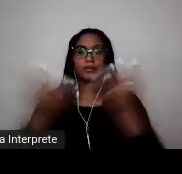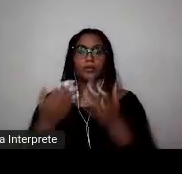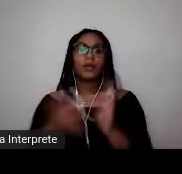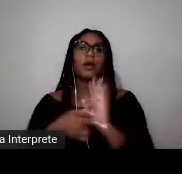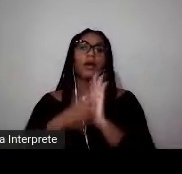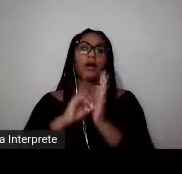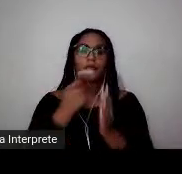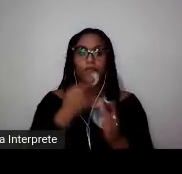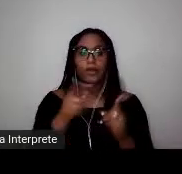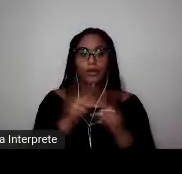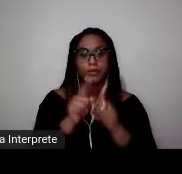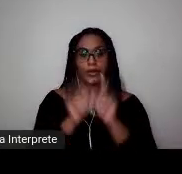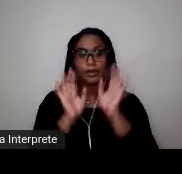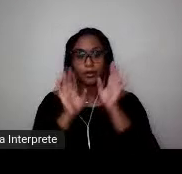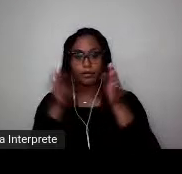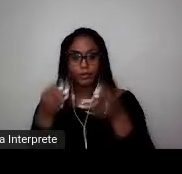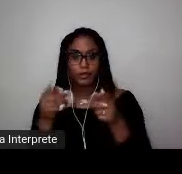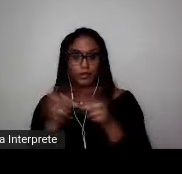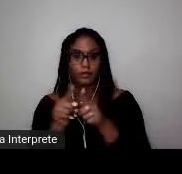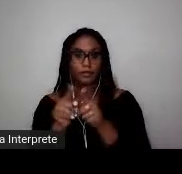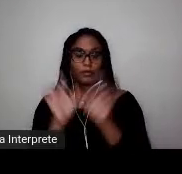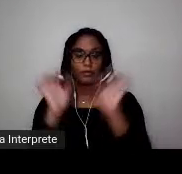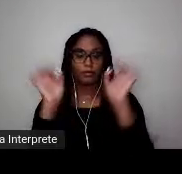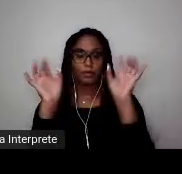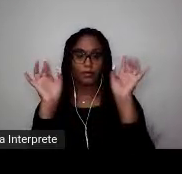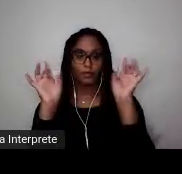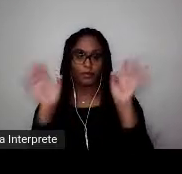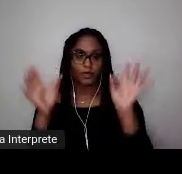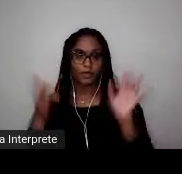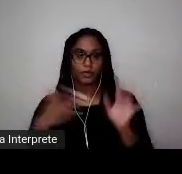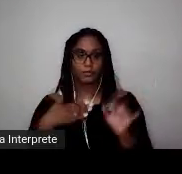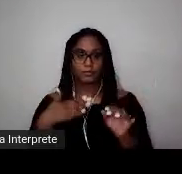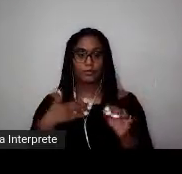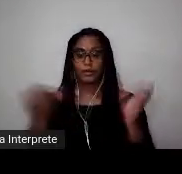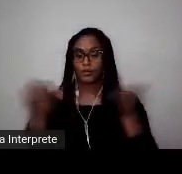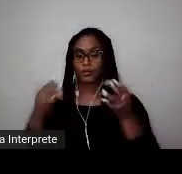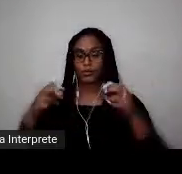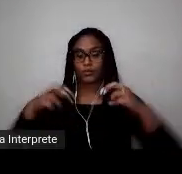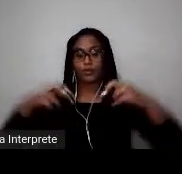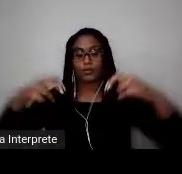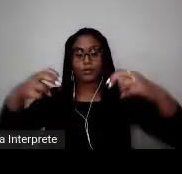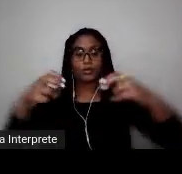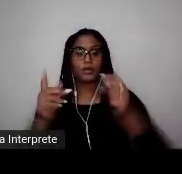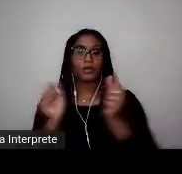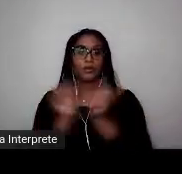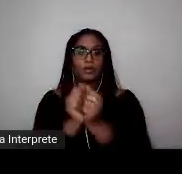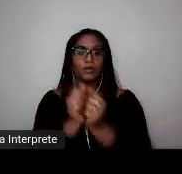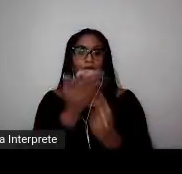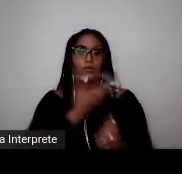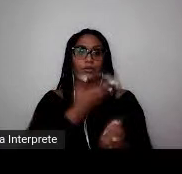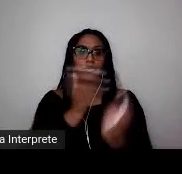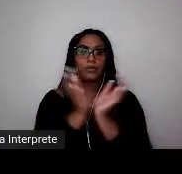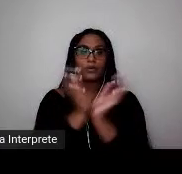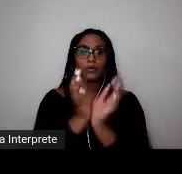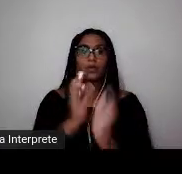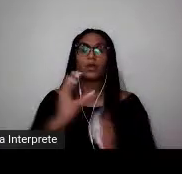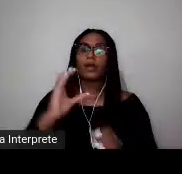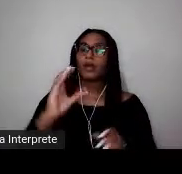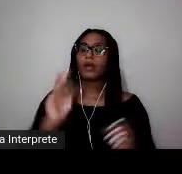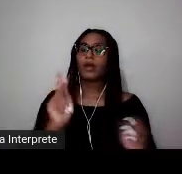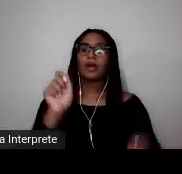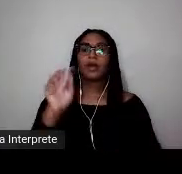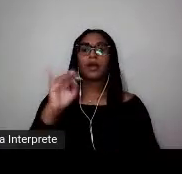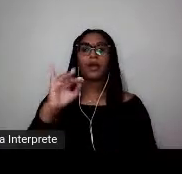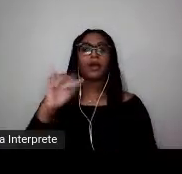preciso frisar também o privilégio que é, para mim, dividir essa mesa com as professoras Kátia Rubio, Eni Moraes, Silvana